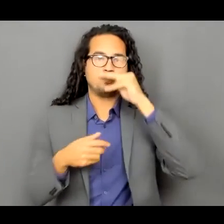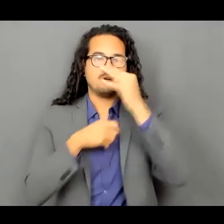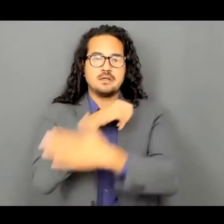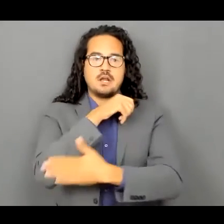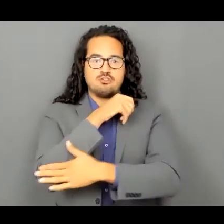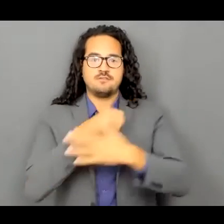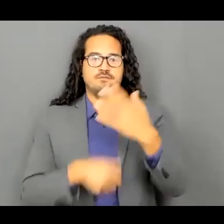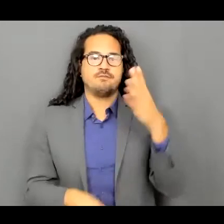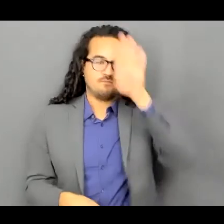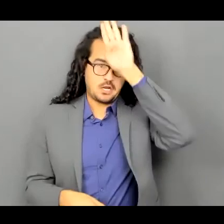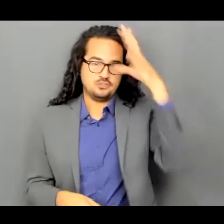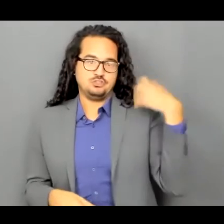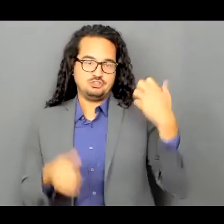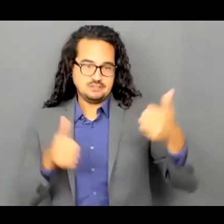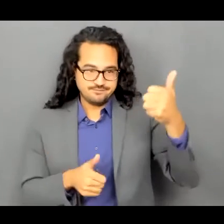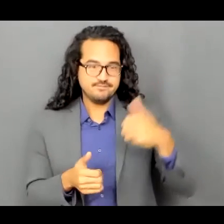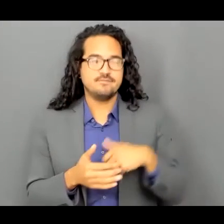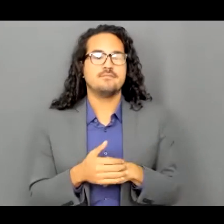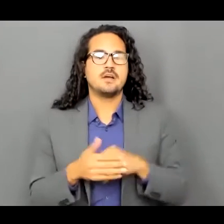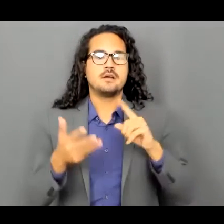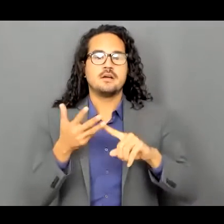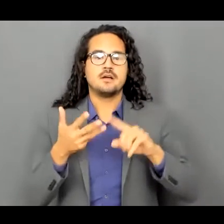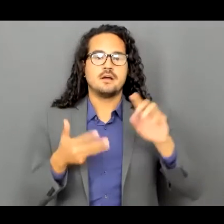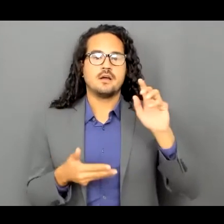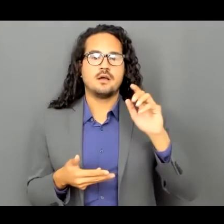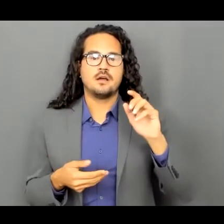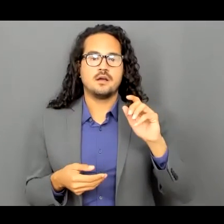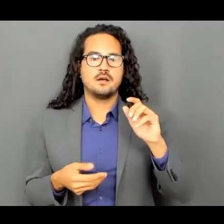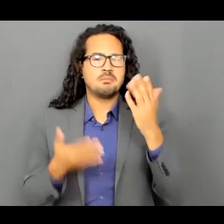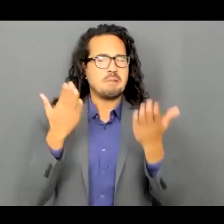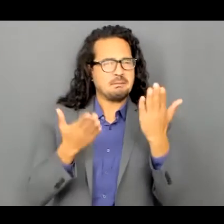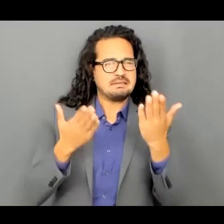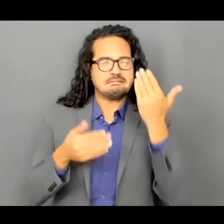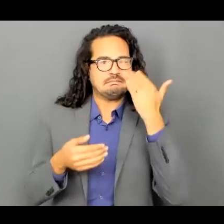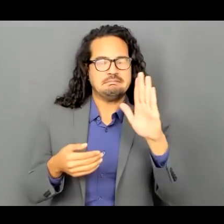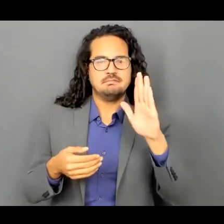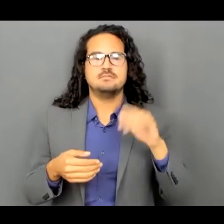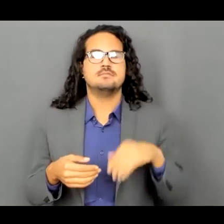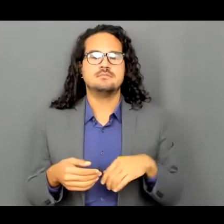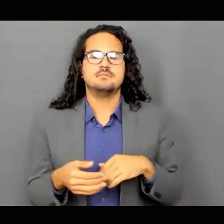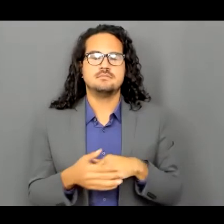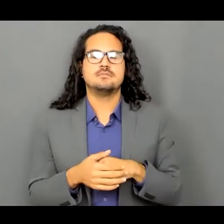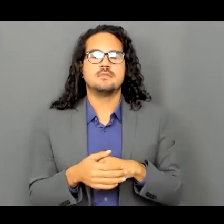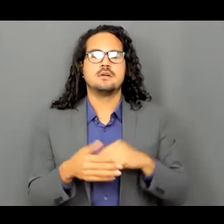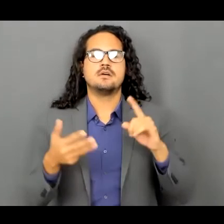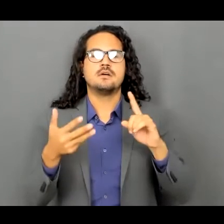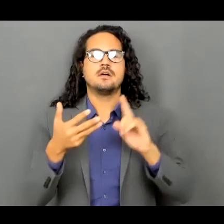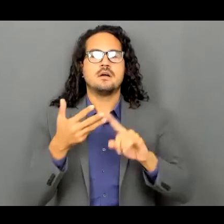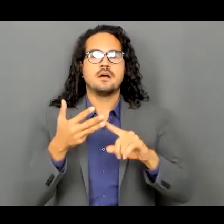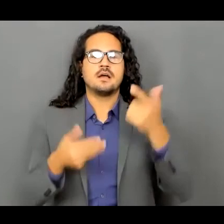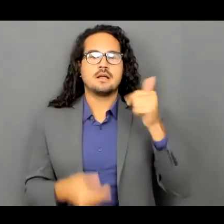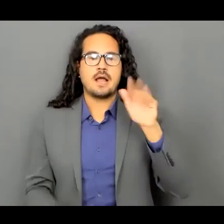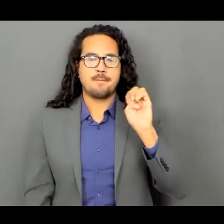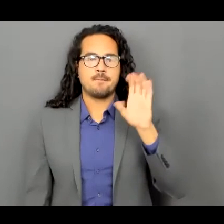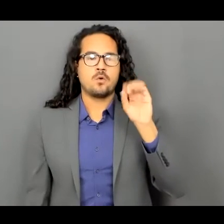jefe de bomberos del condado de marín tal vez esté aquí tal vez no game corte